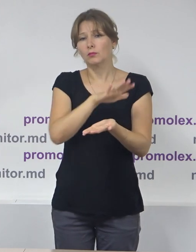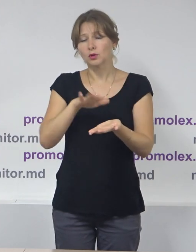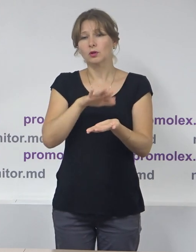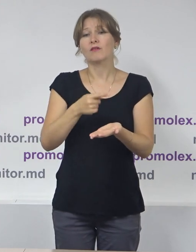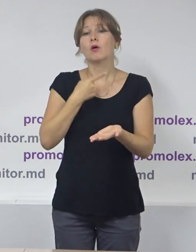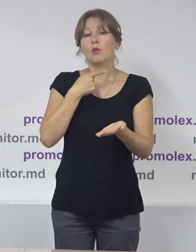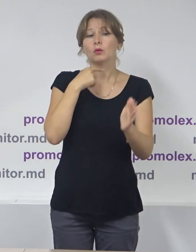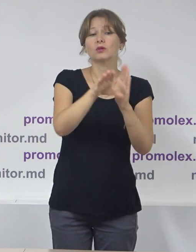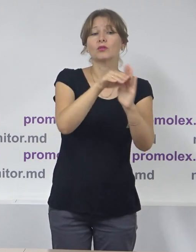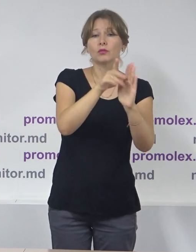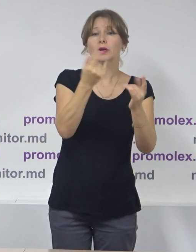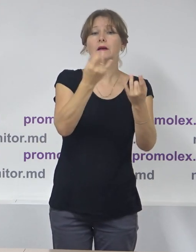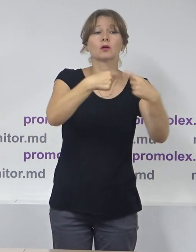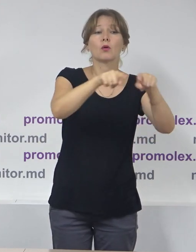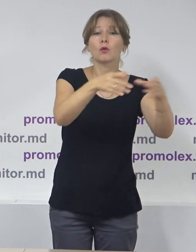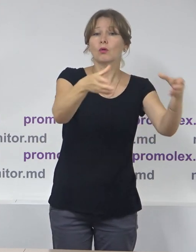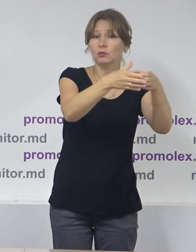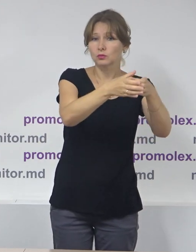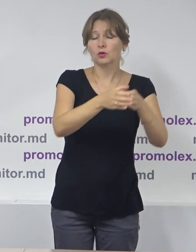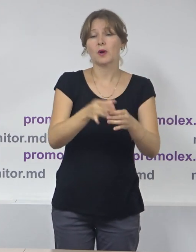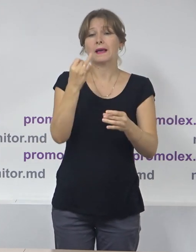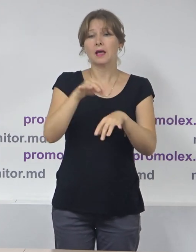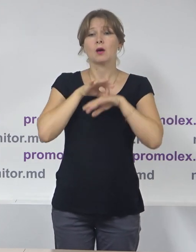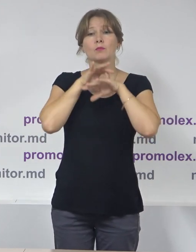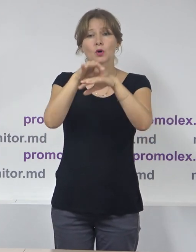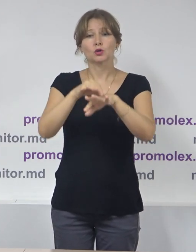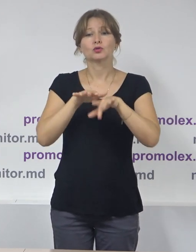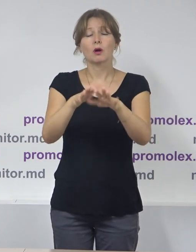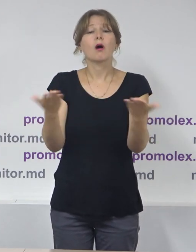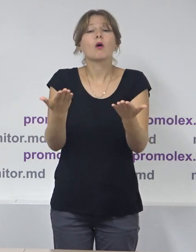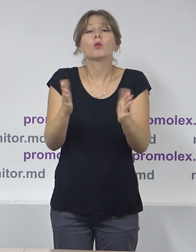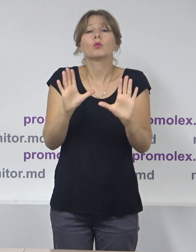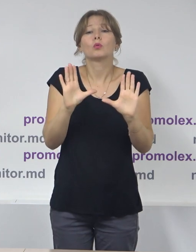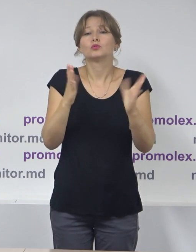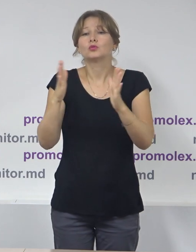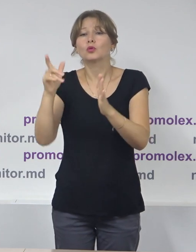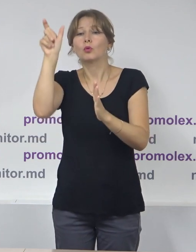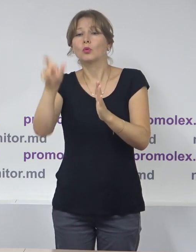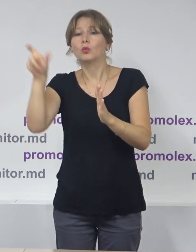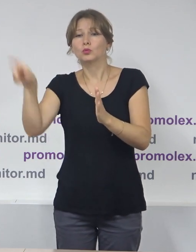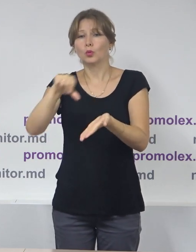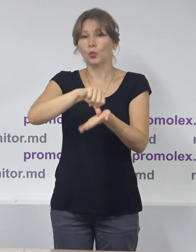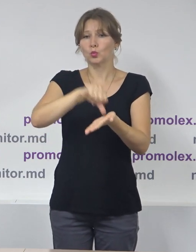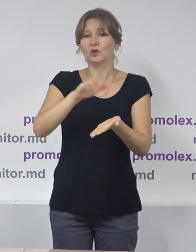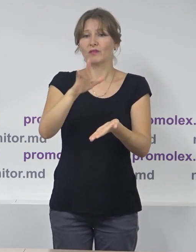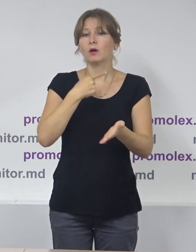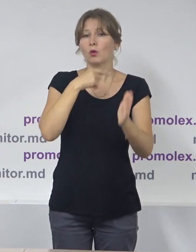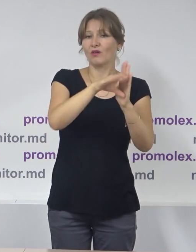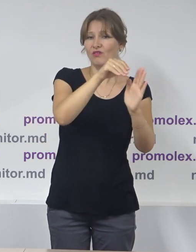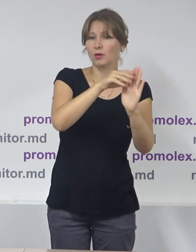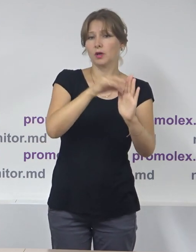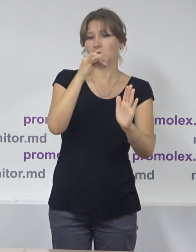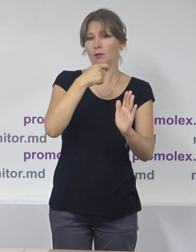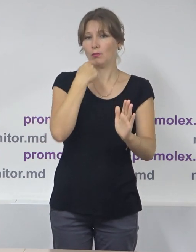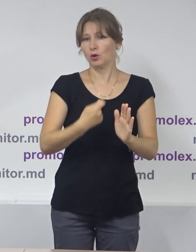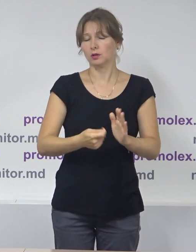electorale și activitățile cu impact electoral ale potențialilor candidați. De asemenea, în raport veți găsi